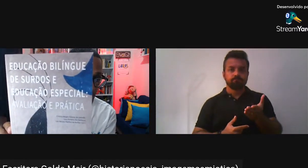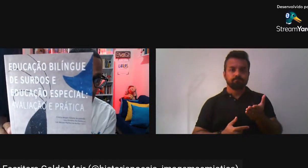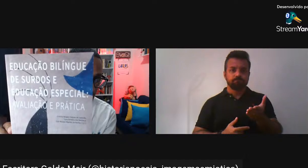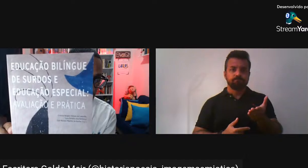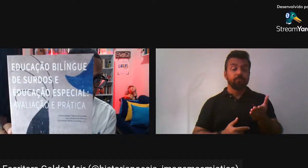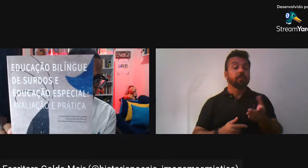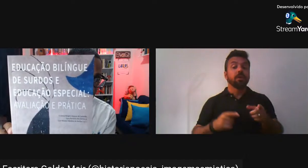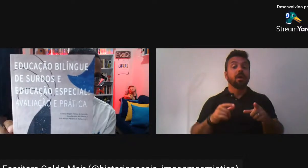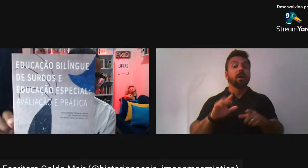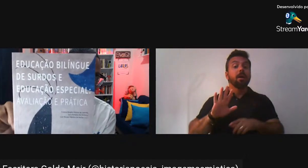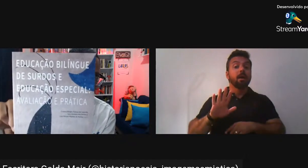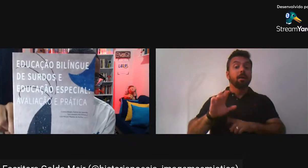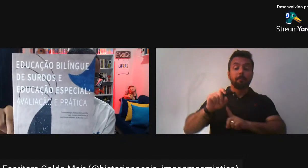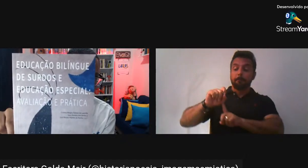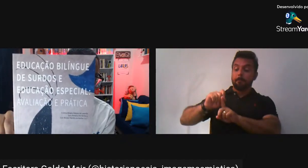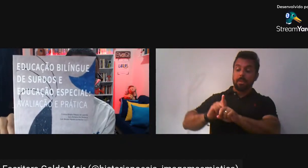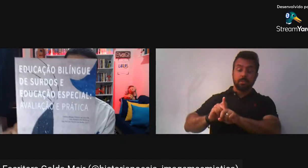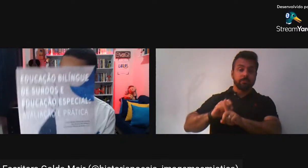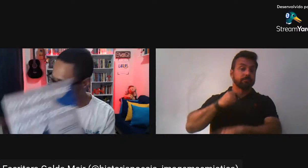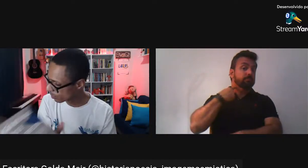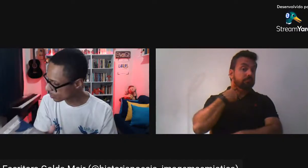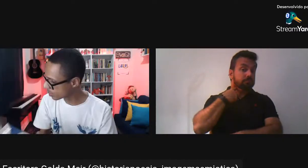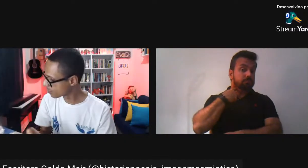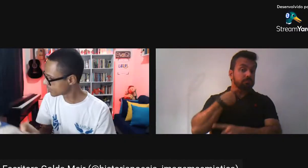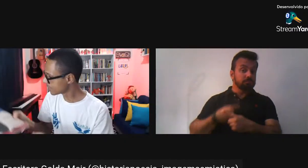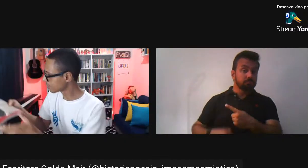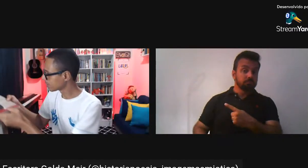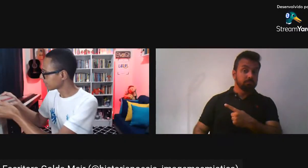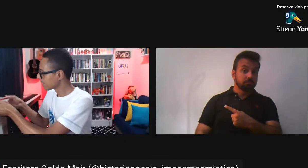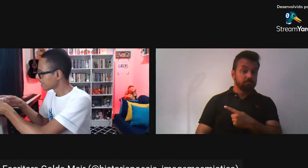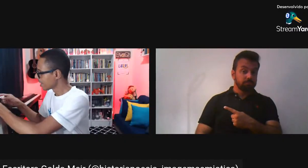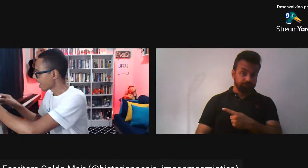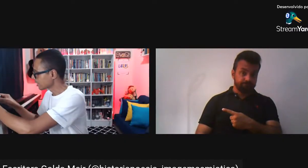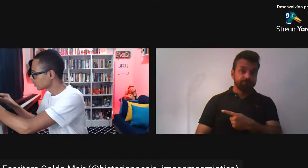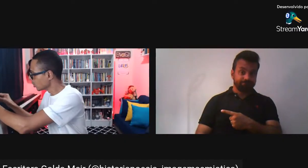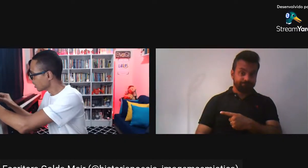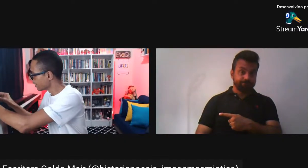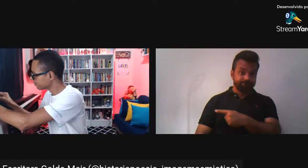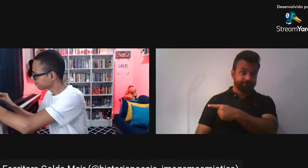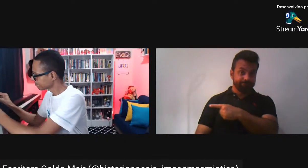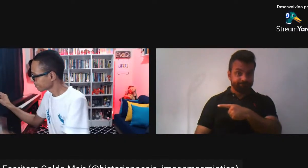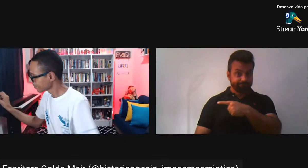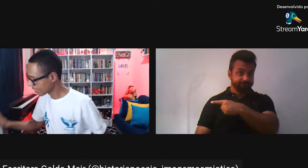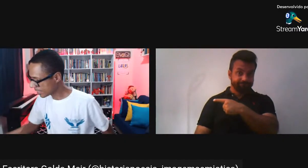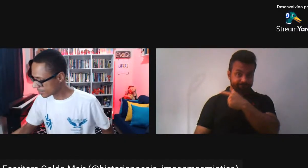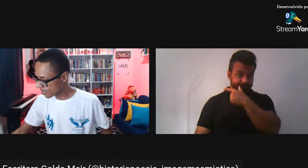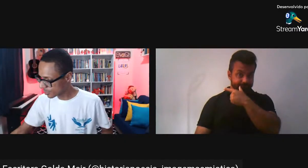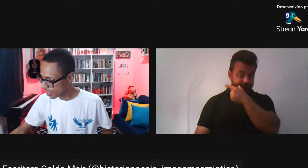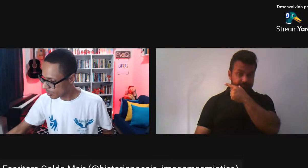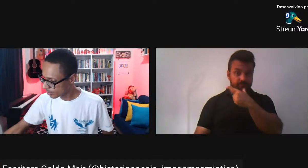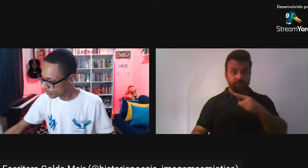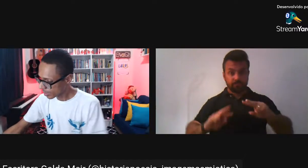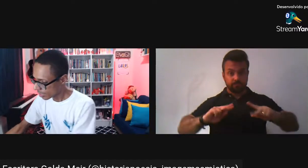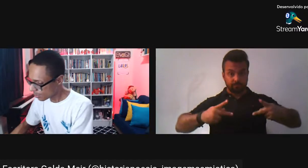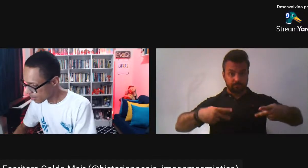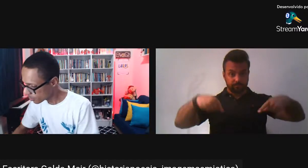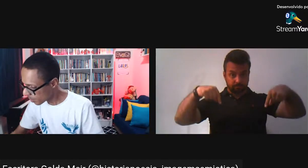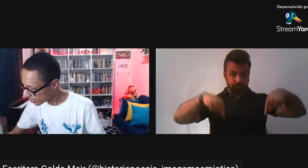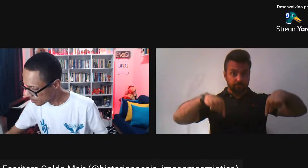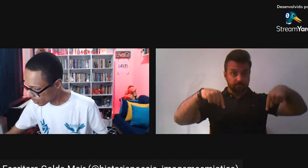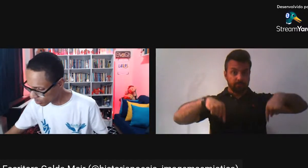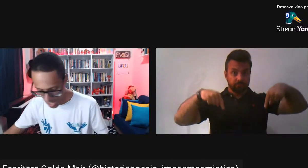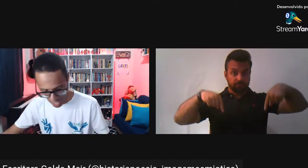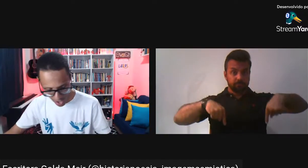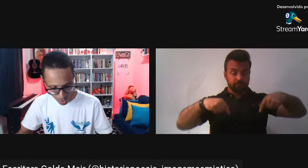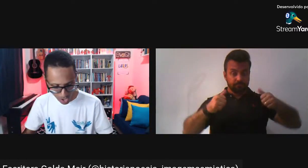disponível Aqui embaixo Pra você fazer A sua Inscrição E vamos